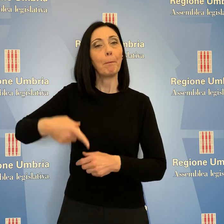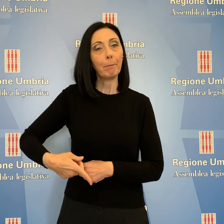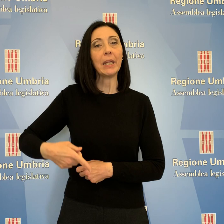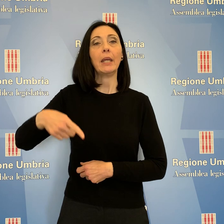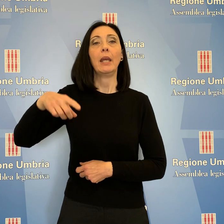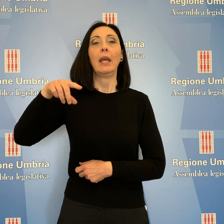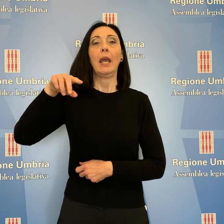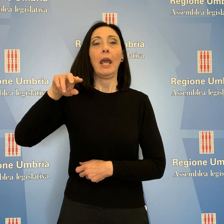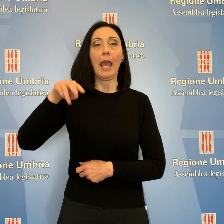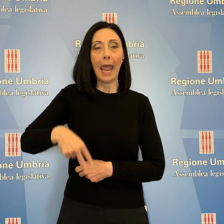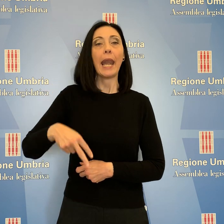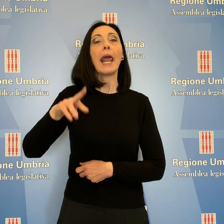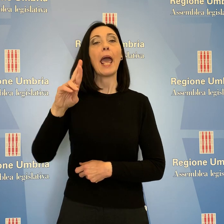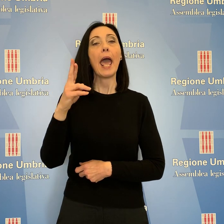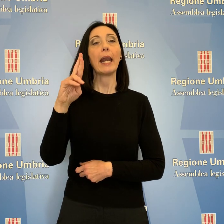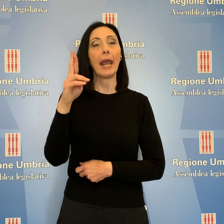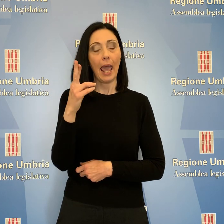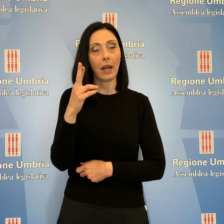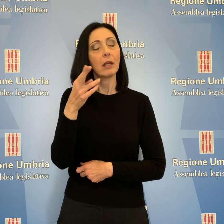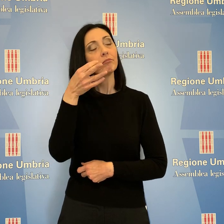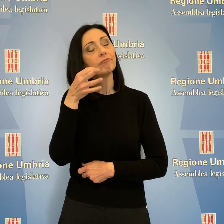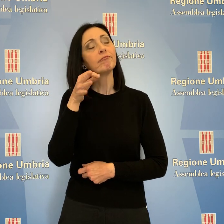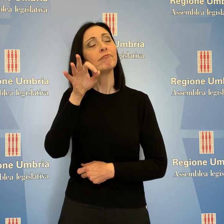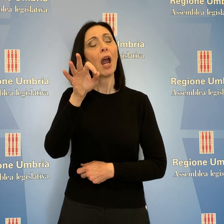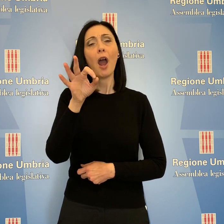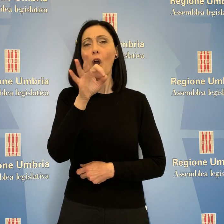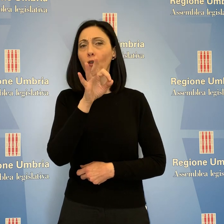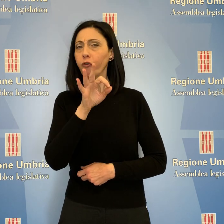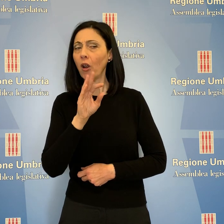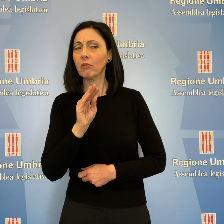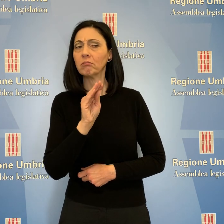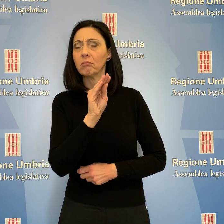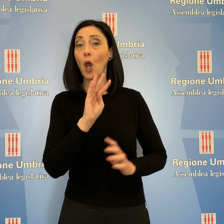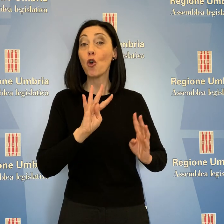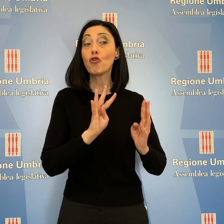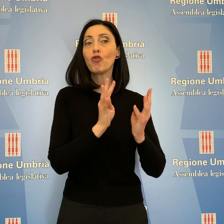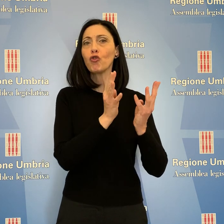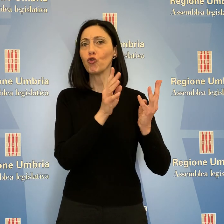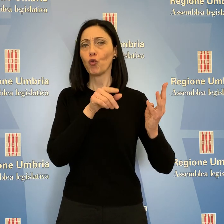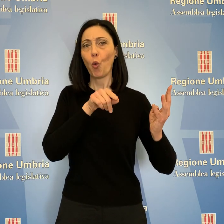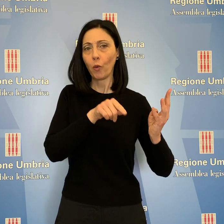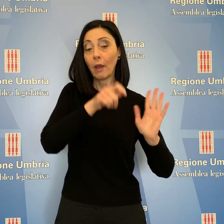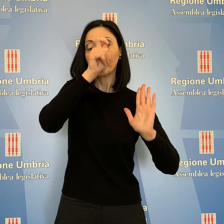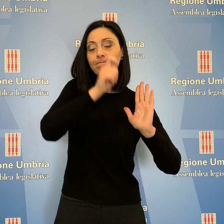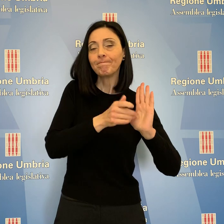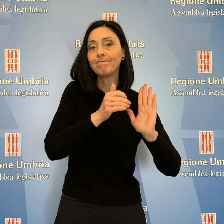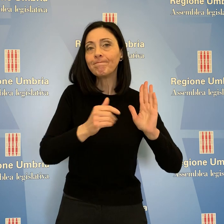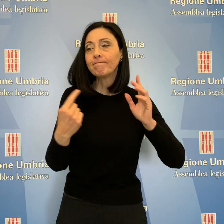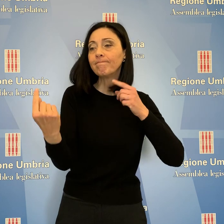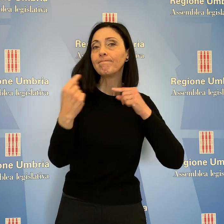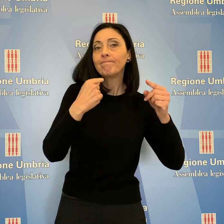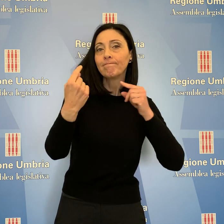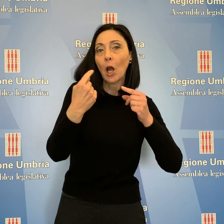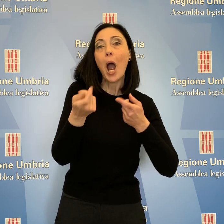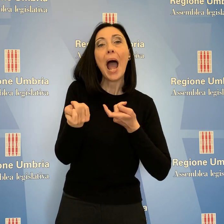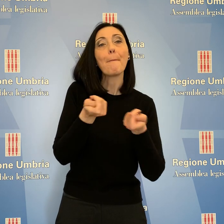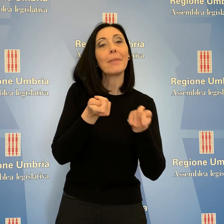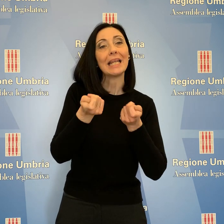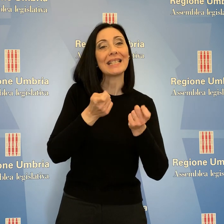Nello specifico, Fora ha domandato soprattutto se la Giunta ha avviato una interlocuzione con l'amministrazione comunale di Foligno